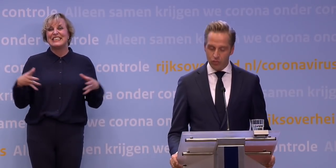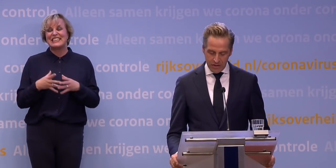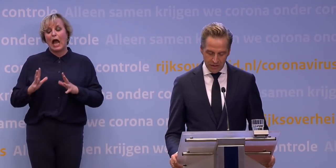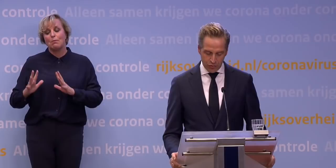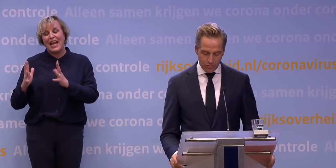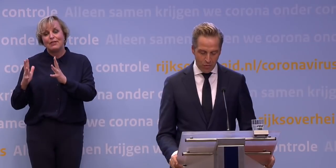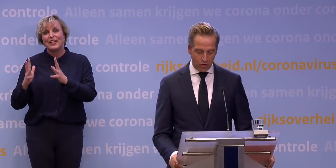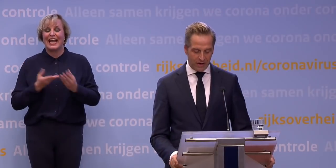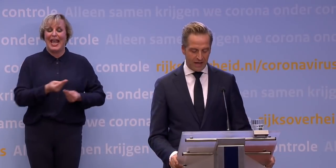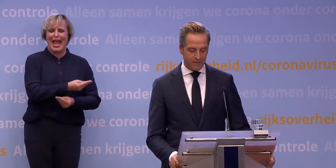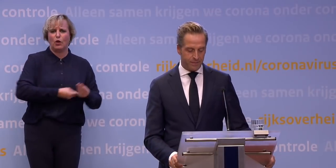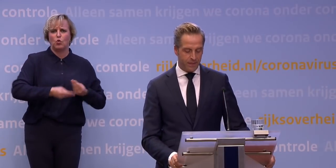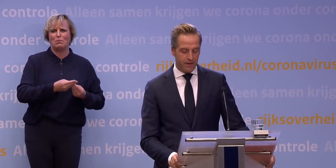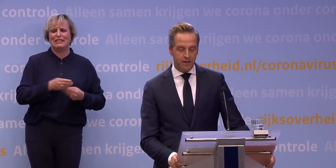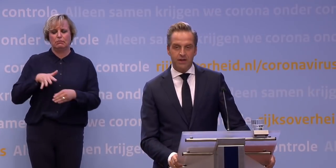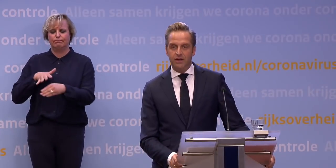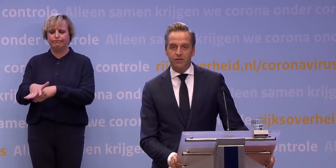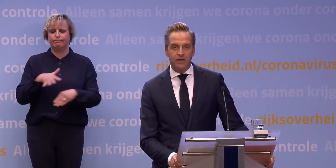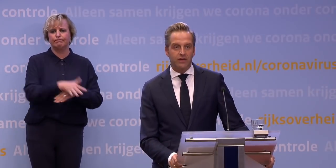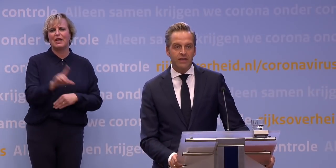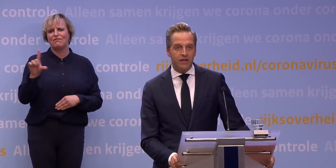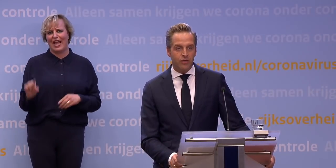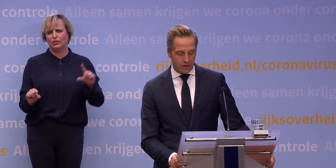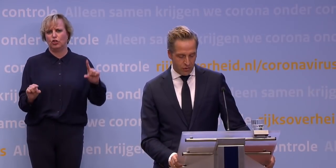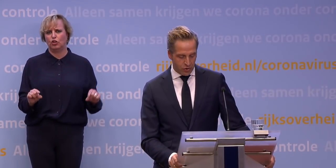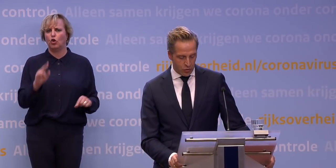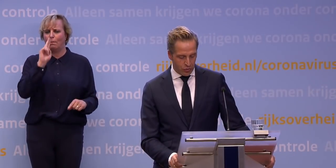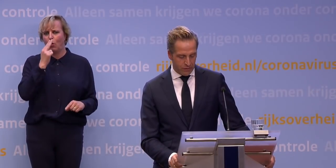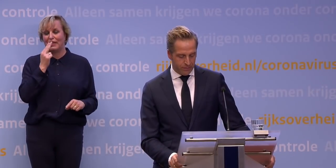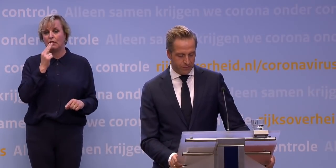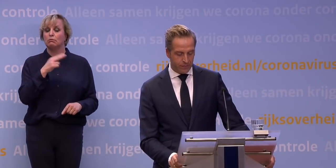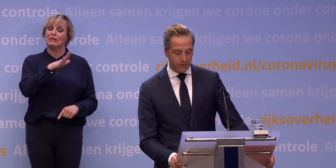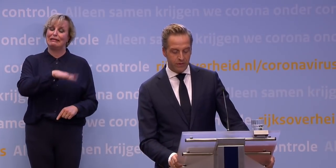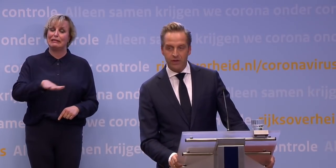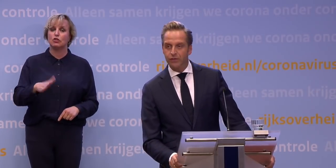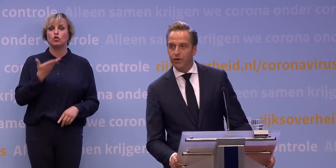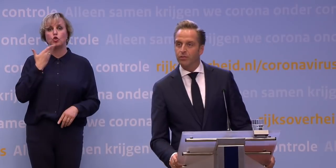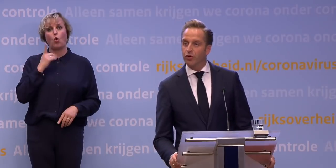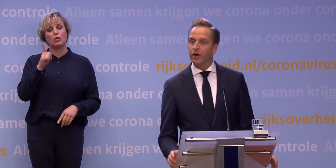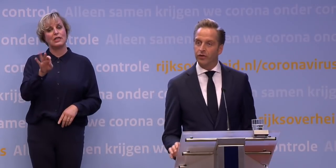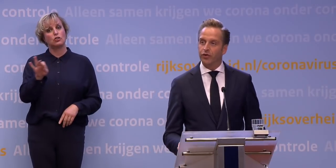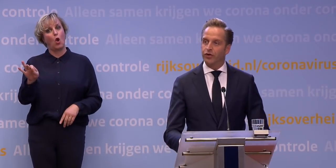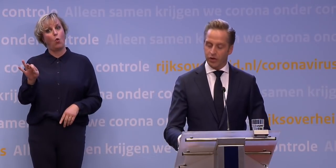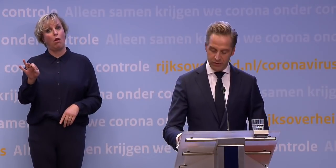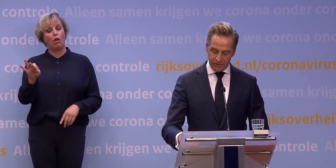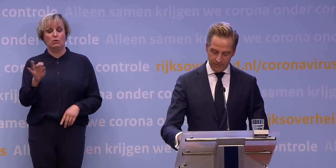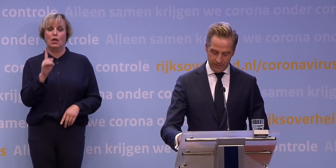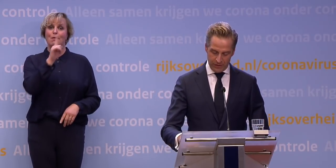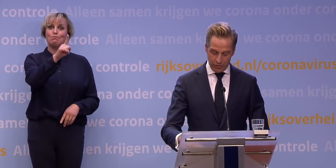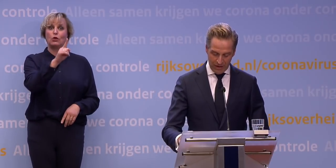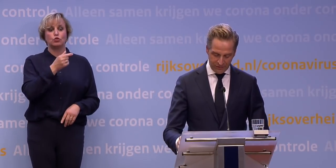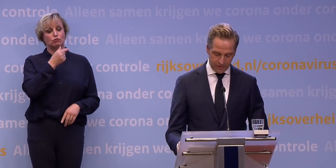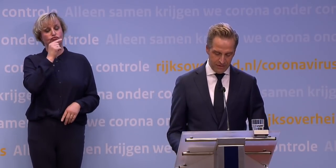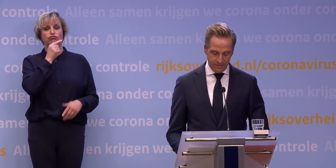en de economie zo min mogelijk raken. We willen dat kinderen en jongeren gewoon naar school kunnen, dat we van een borrel buiten de deur kunnen genieten,